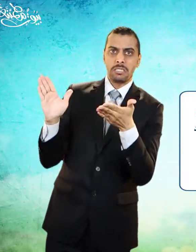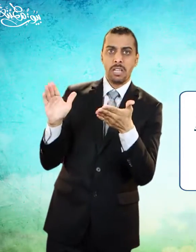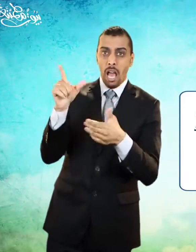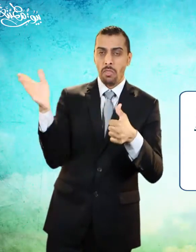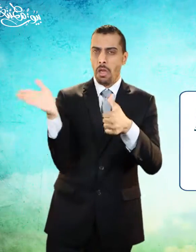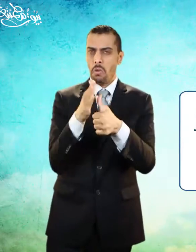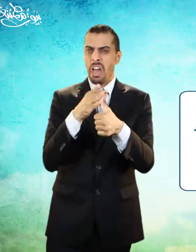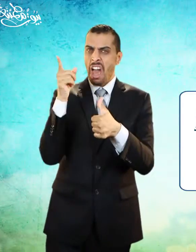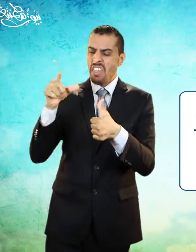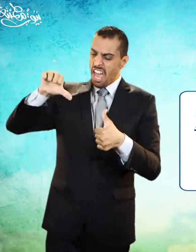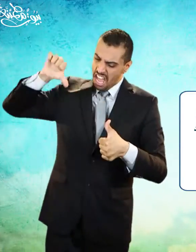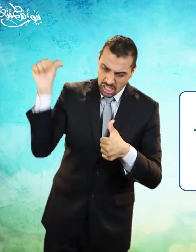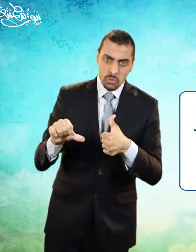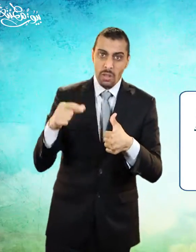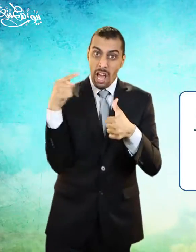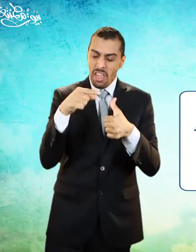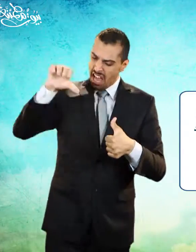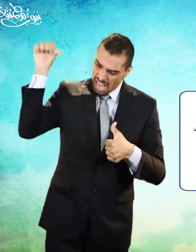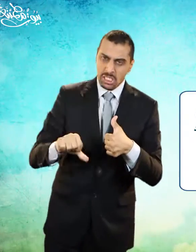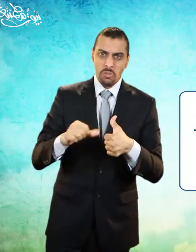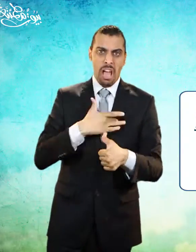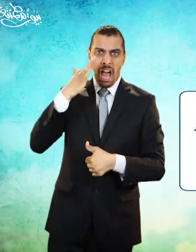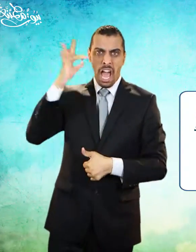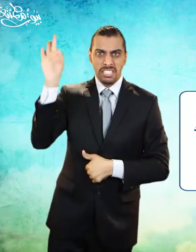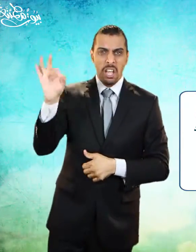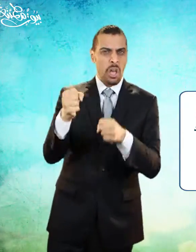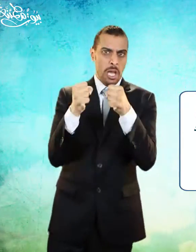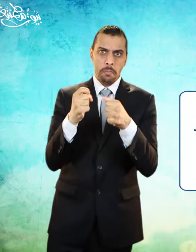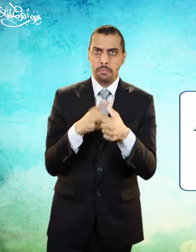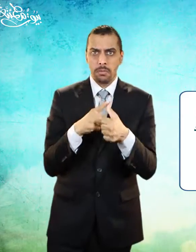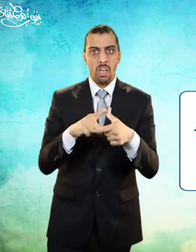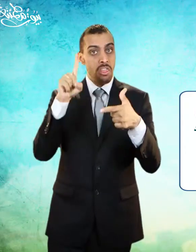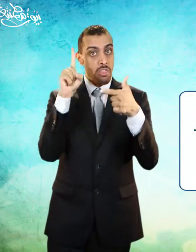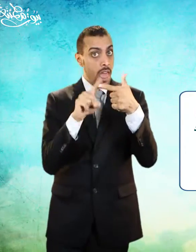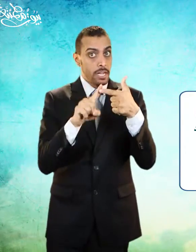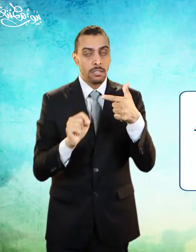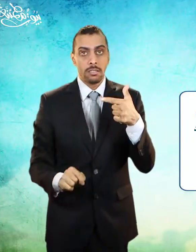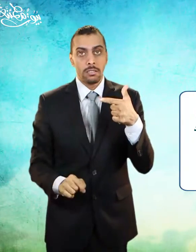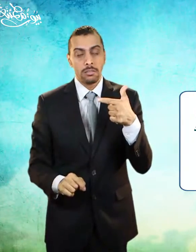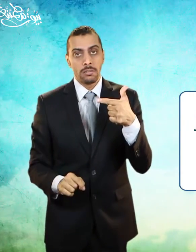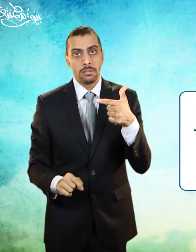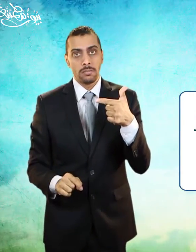الحاسد هو أسوأ الحاسدين المرتبة الثانية